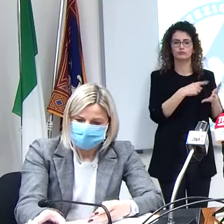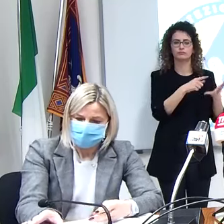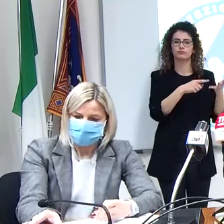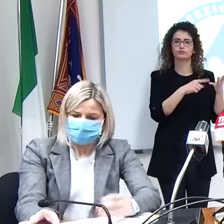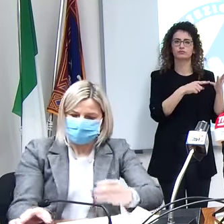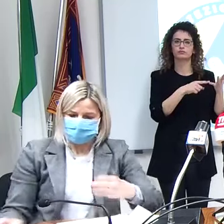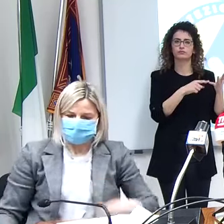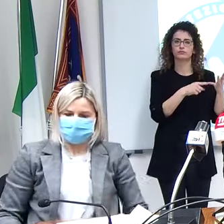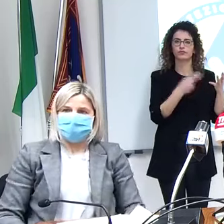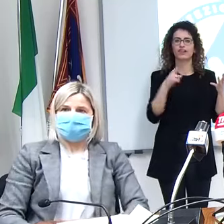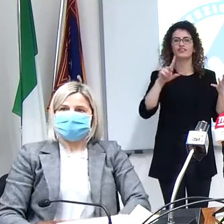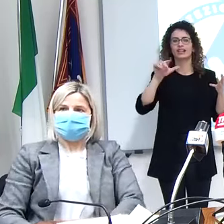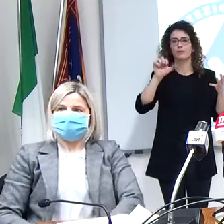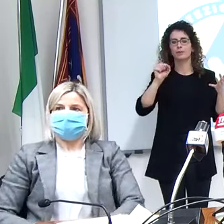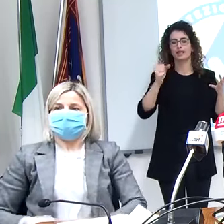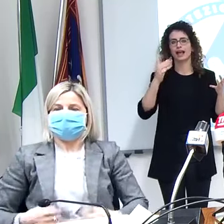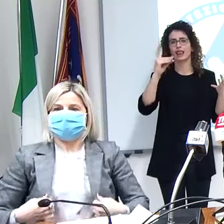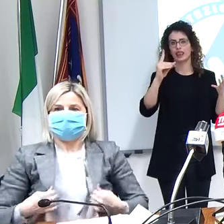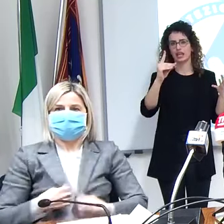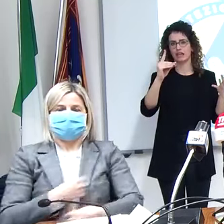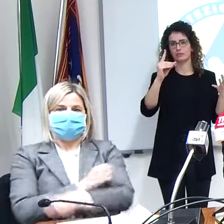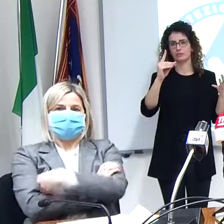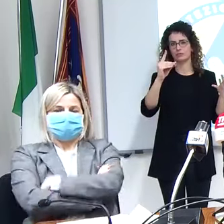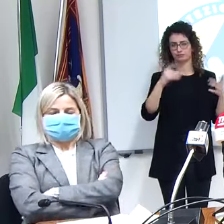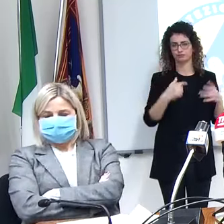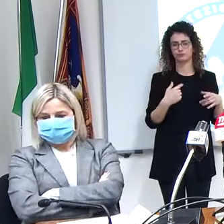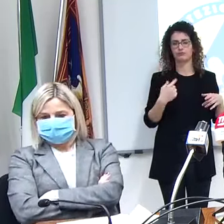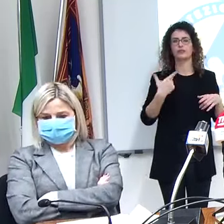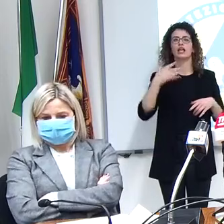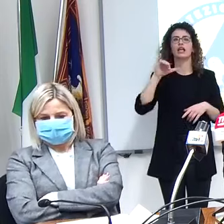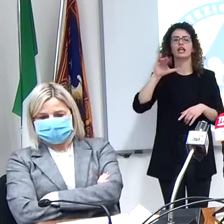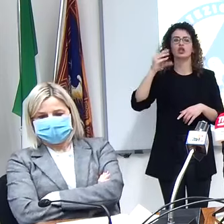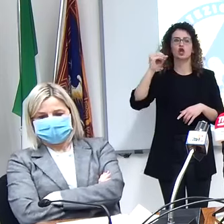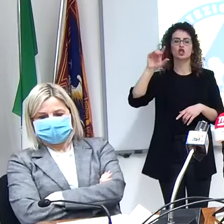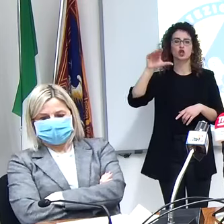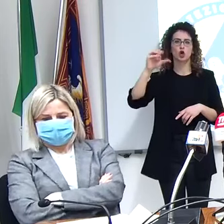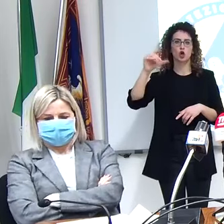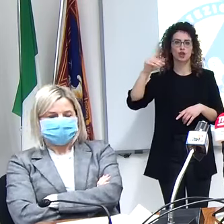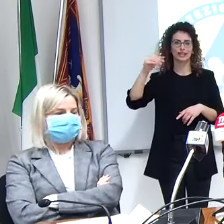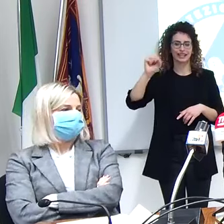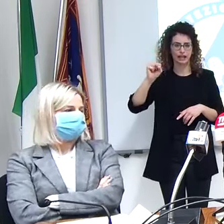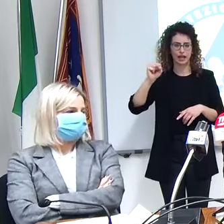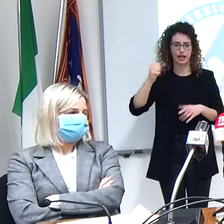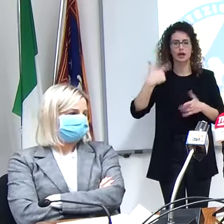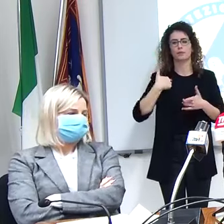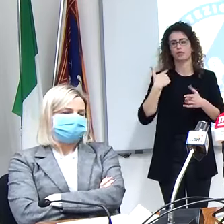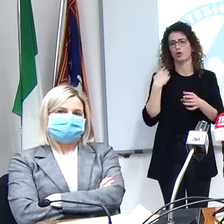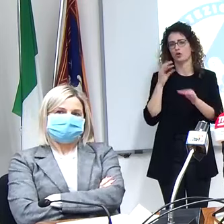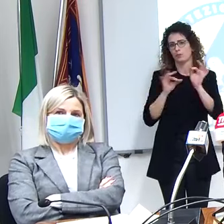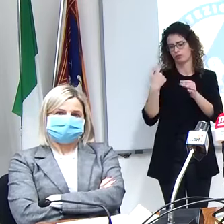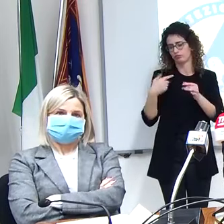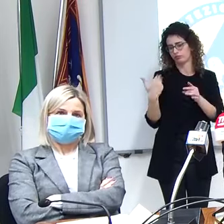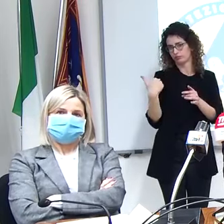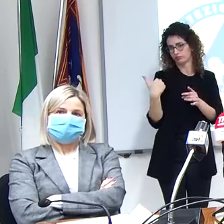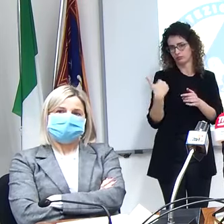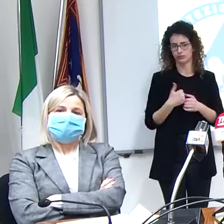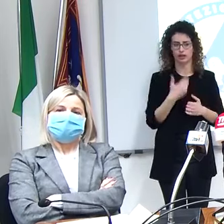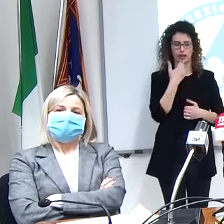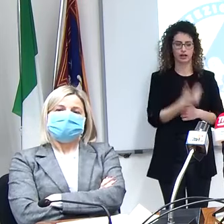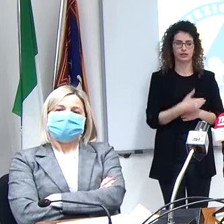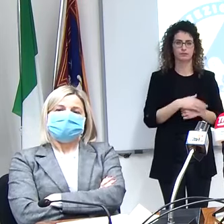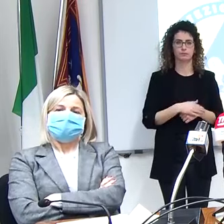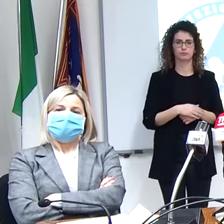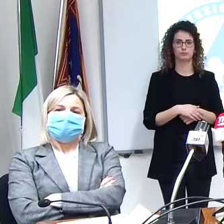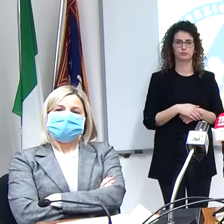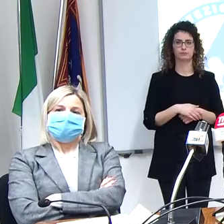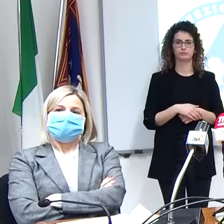vitamina D l'idrossiclorochina con le specificazioni che dicevamo prima grazie